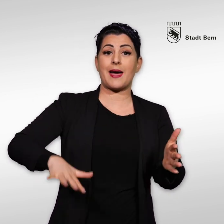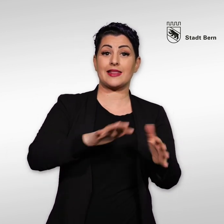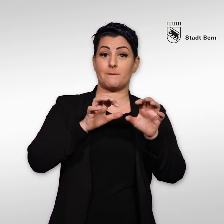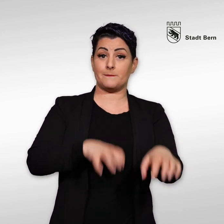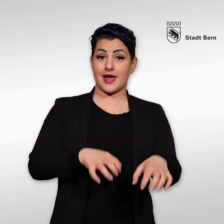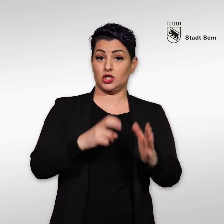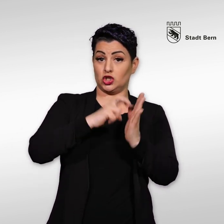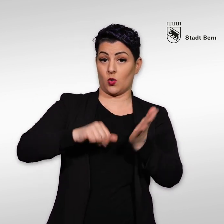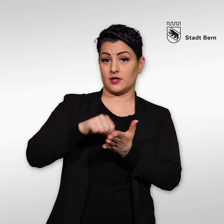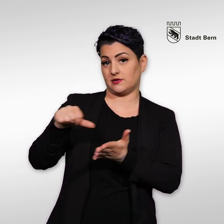Steuern.